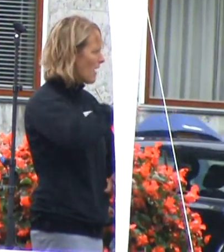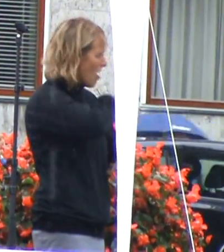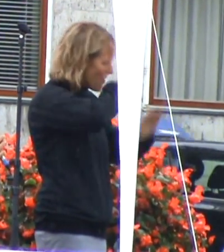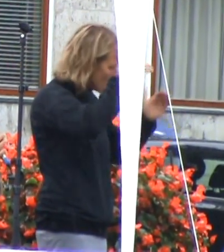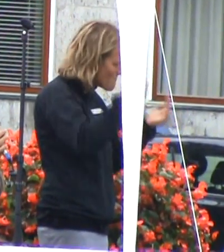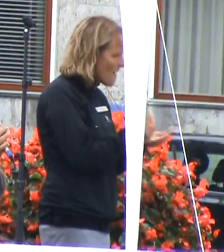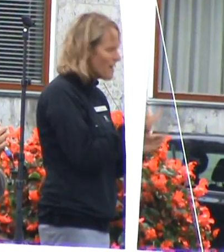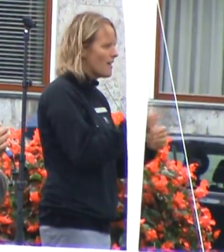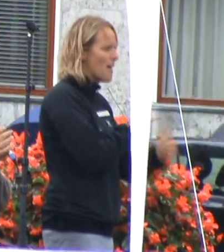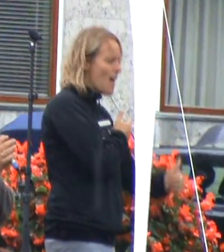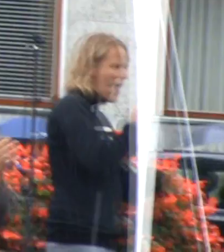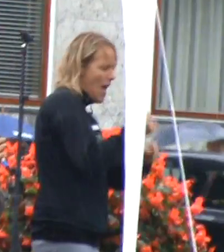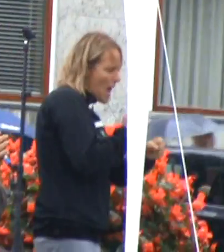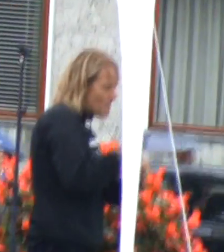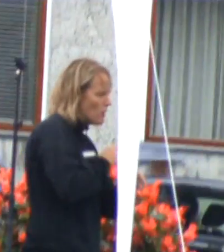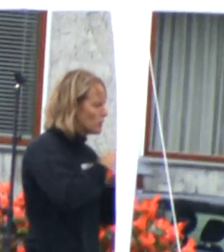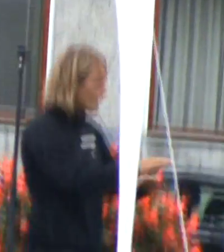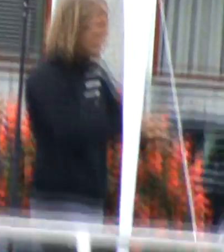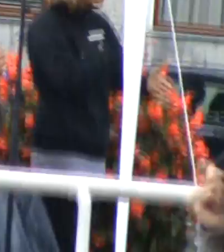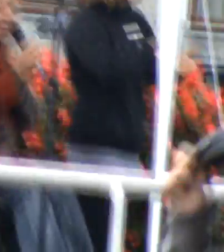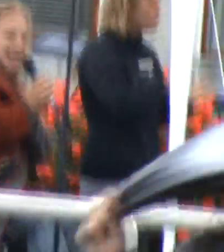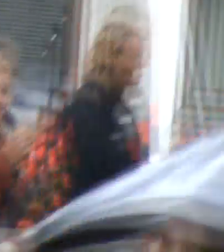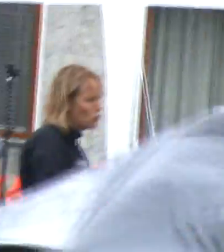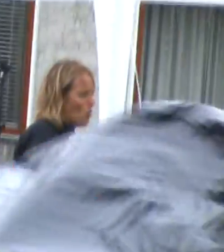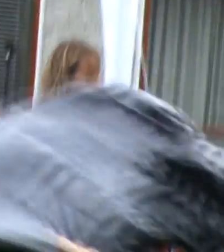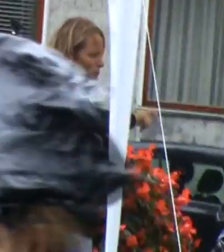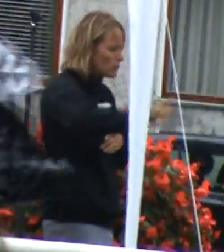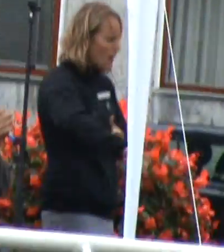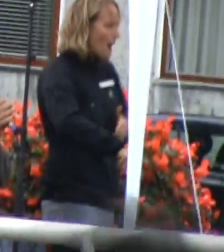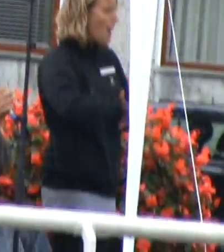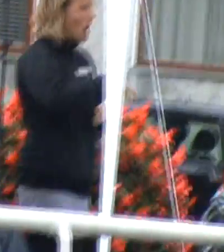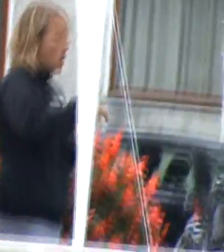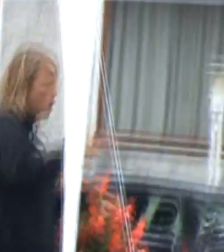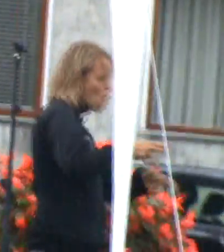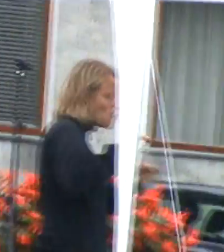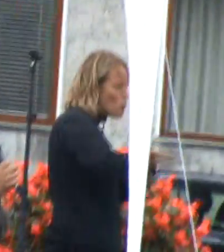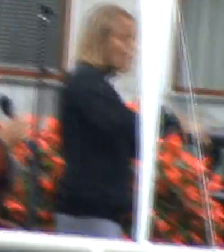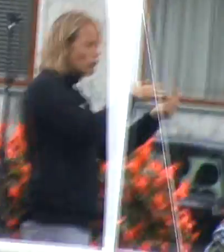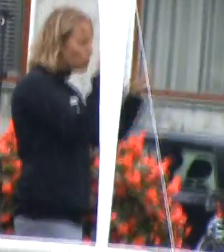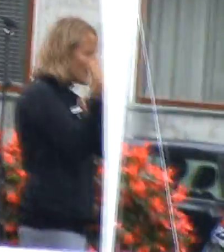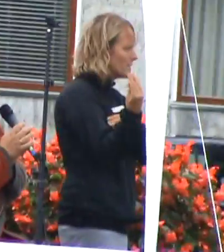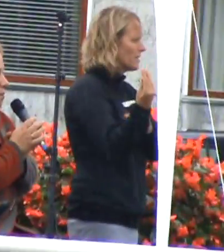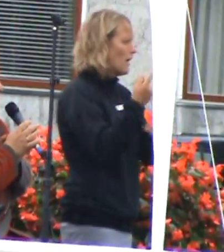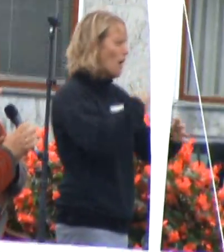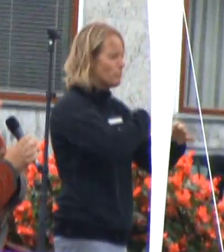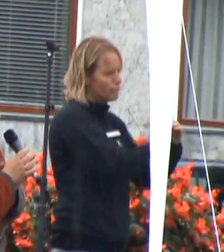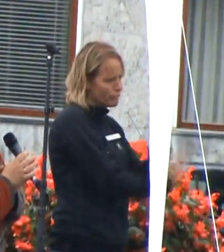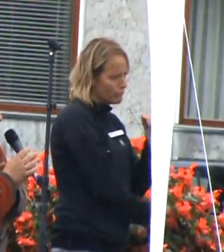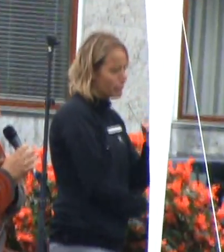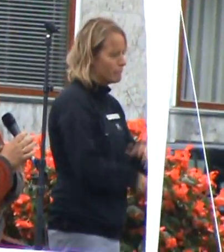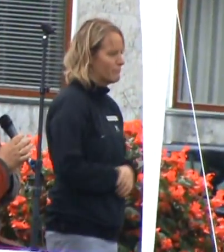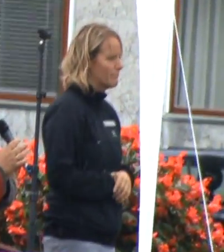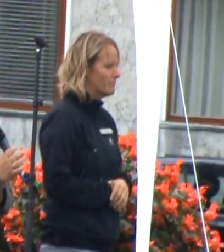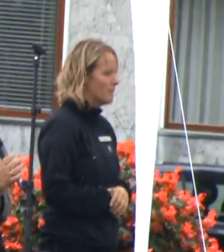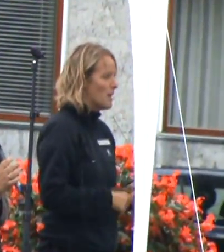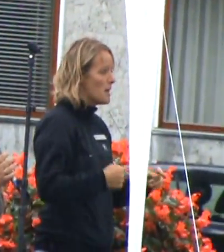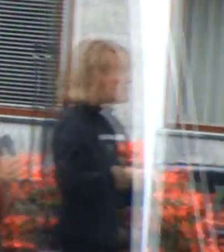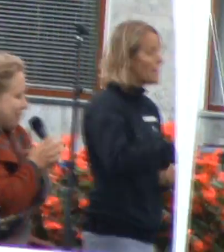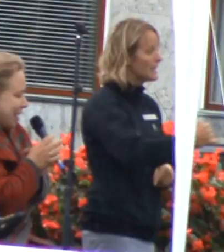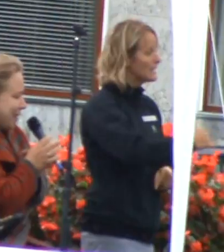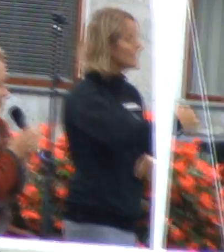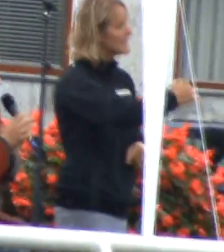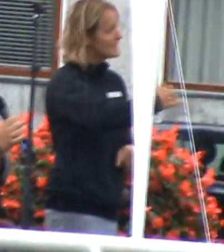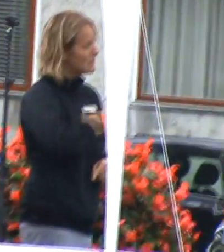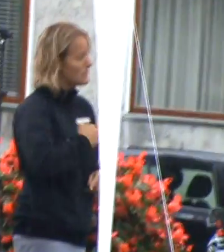Det er altså erhvervsleder, kontorpersonale, unge under uddannelse. You name it. Men det er nogen gange min skæbne at være